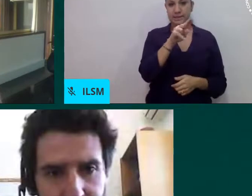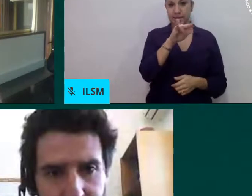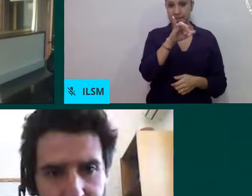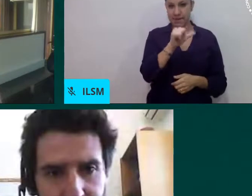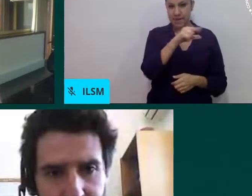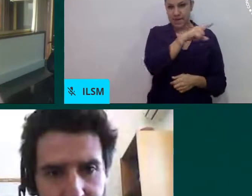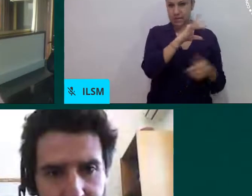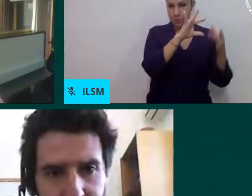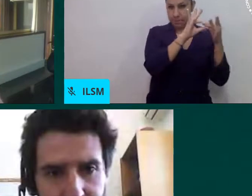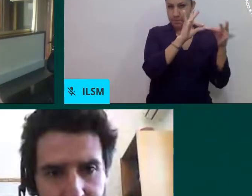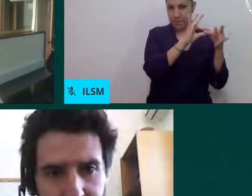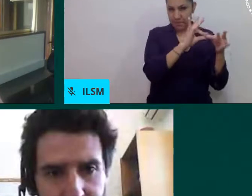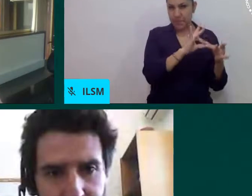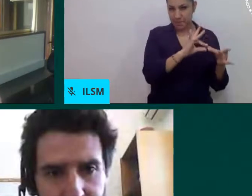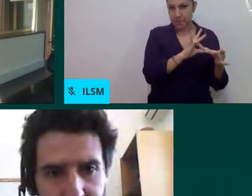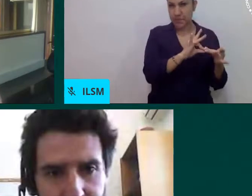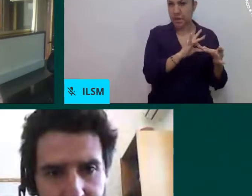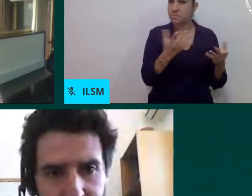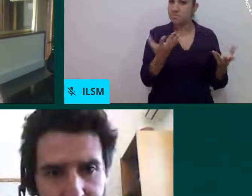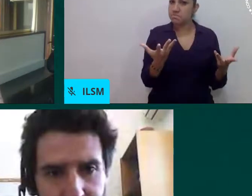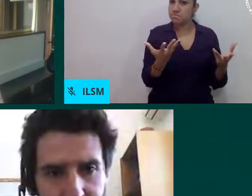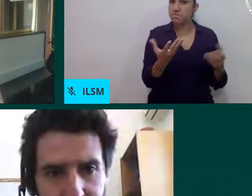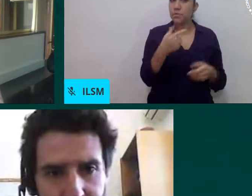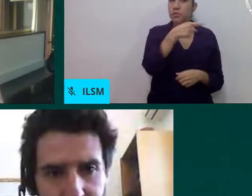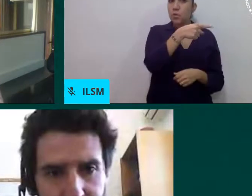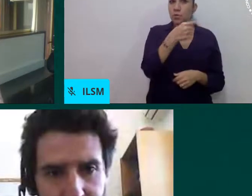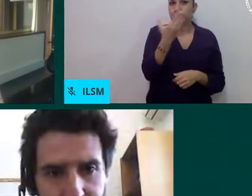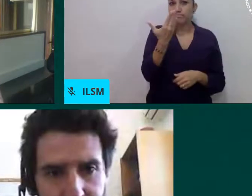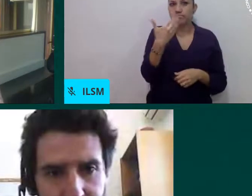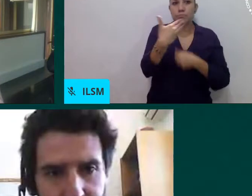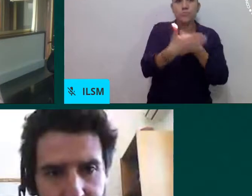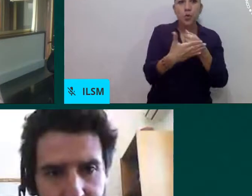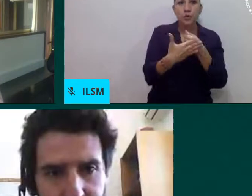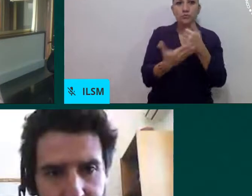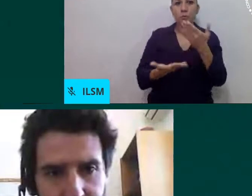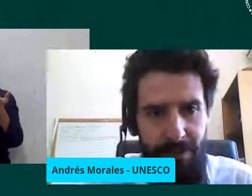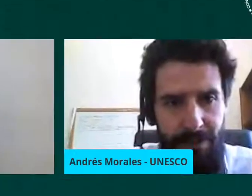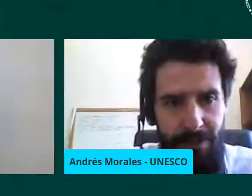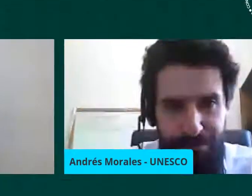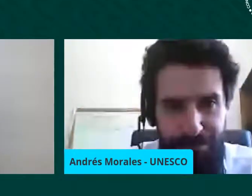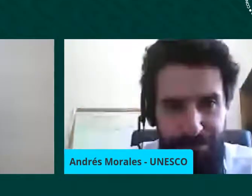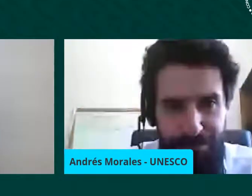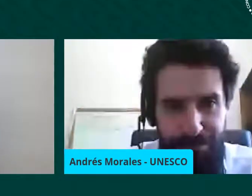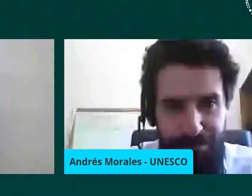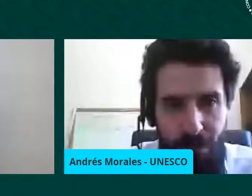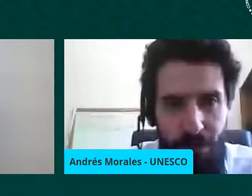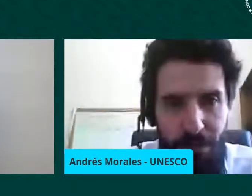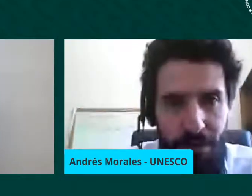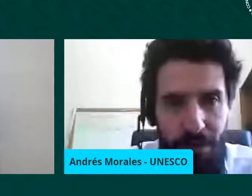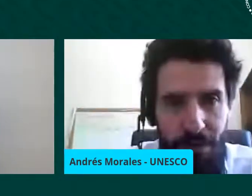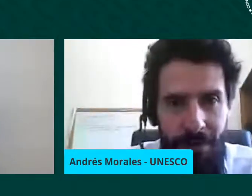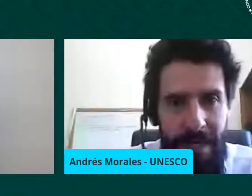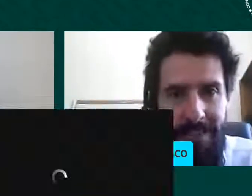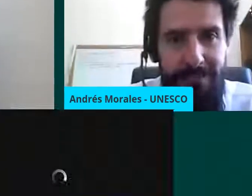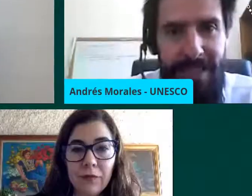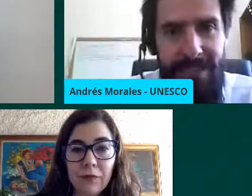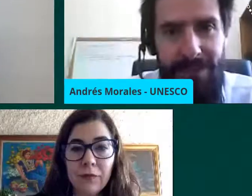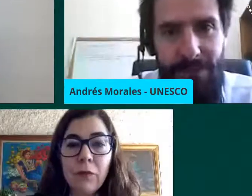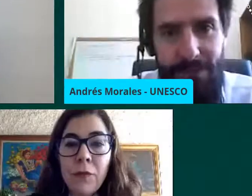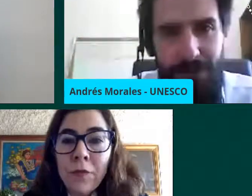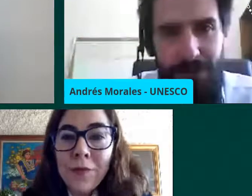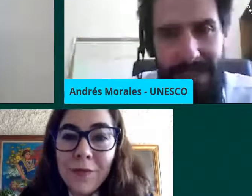iniciativas que la ciudad ha venido adelantando. Sigamos con Ciudad de México. ¿Cómo